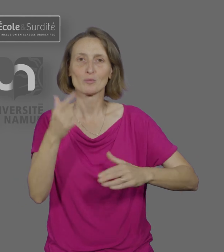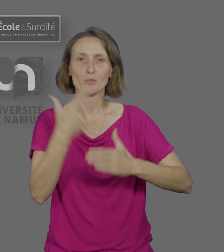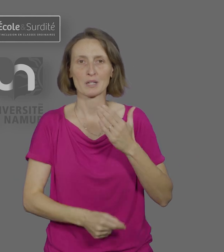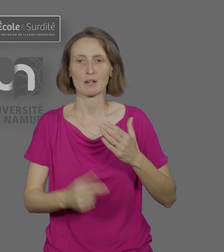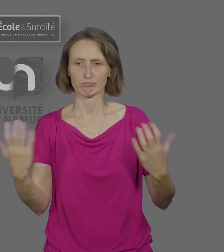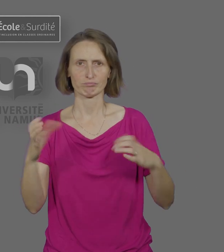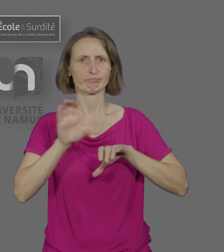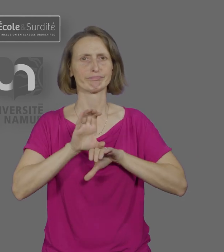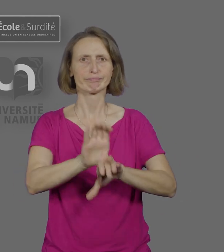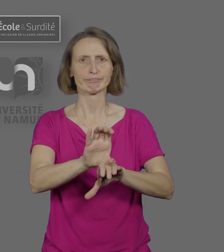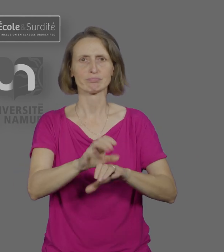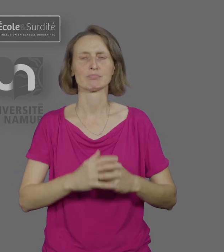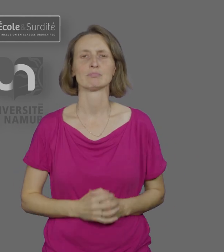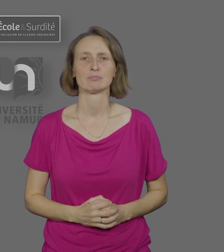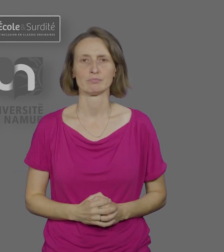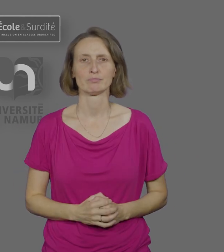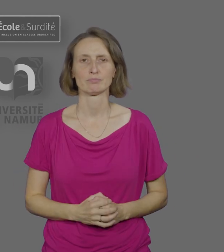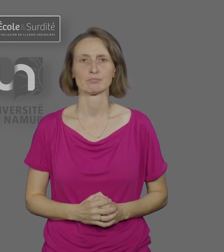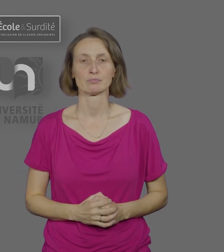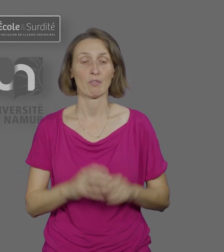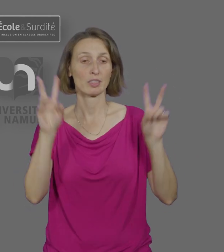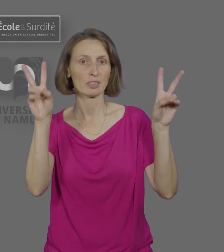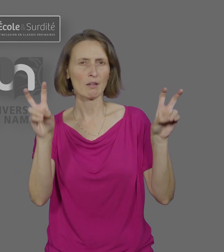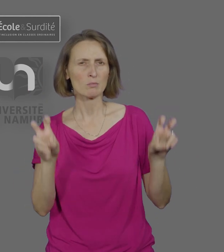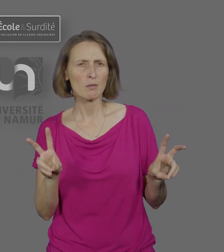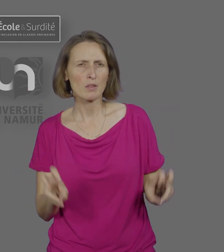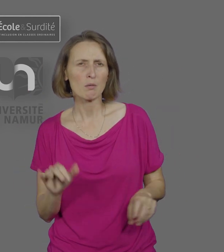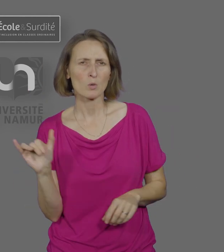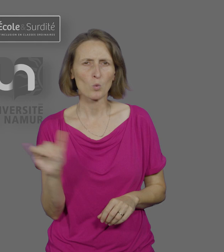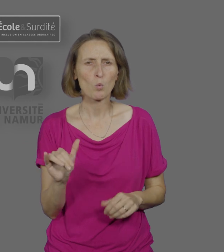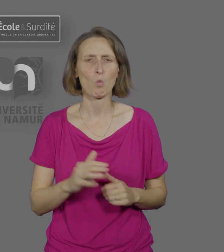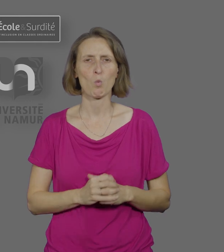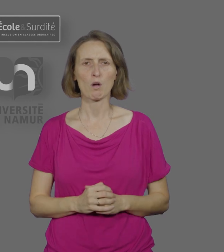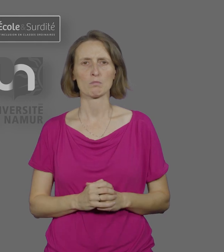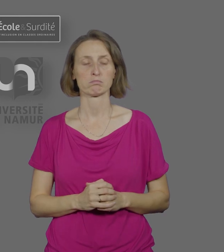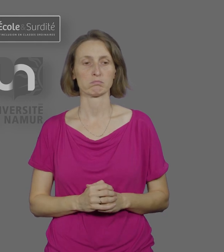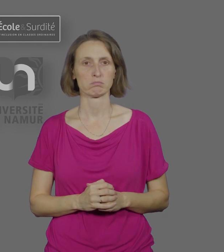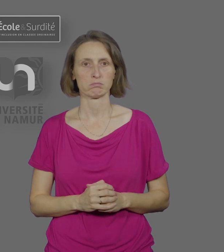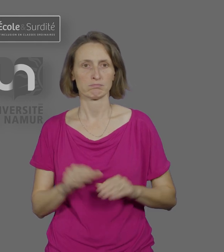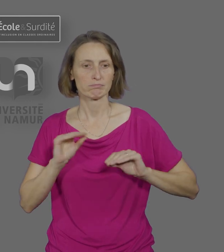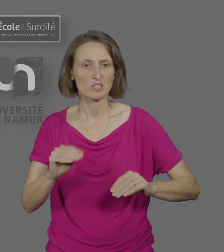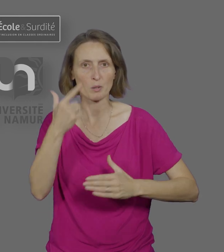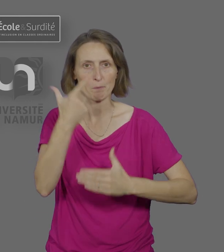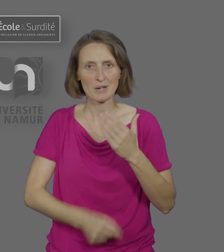-Marie. Elles traiteront des spécificités d'un enseignement bilingue qui inclut une langue des signes,